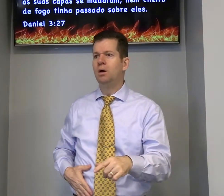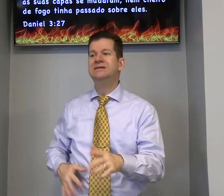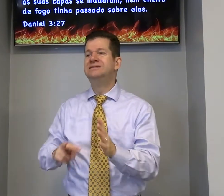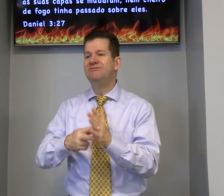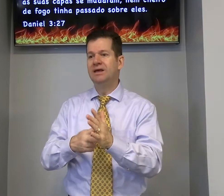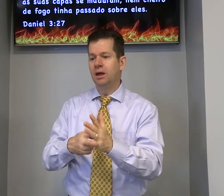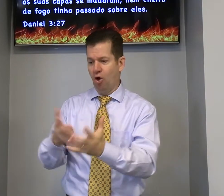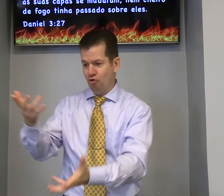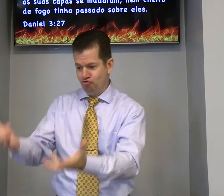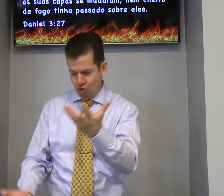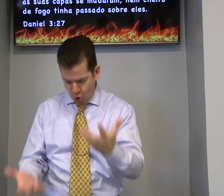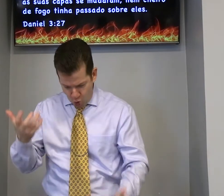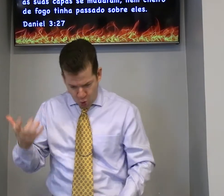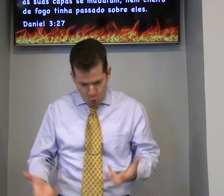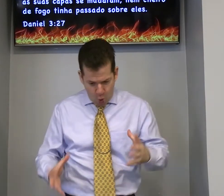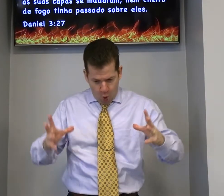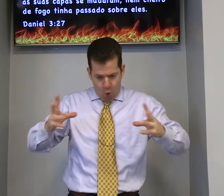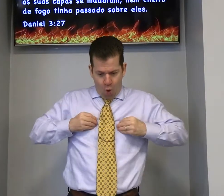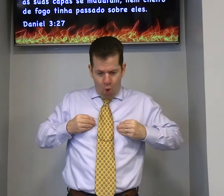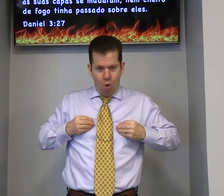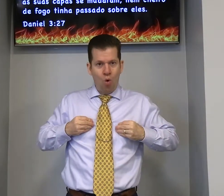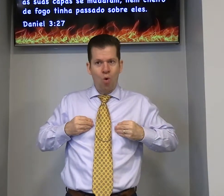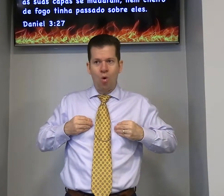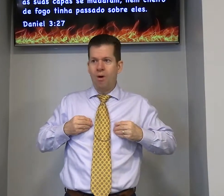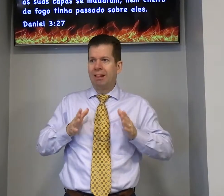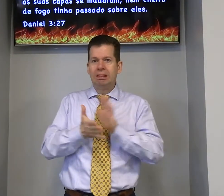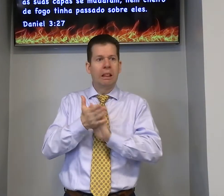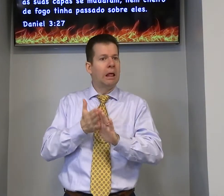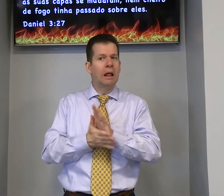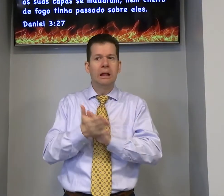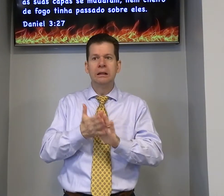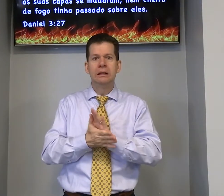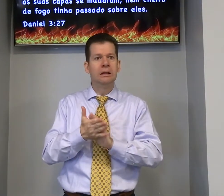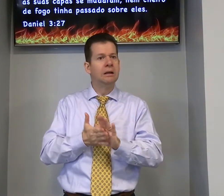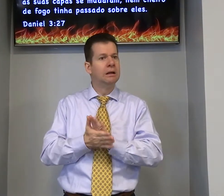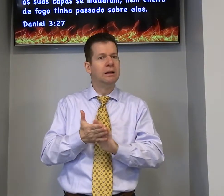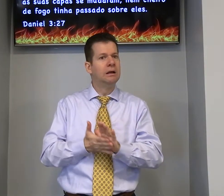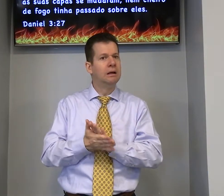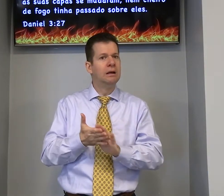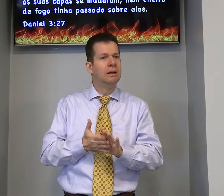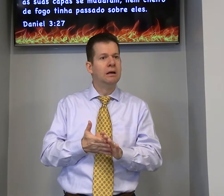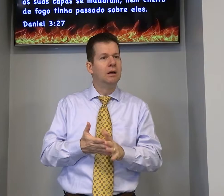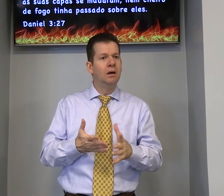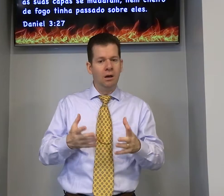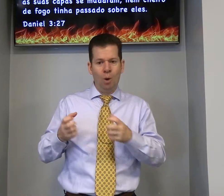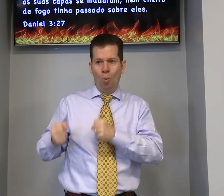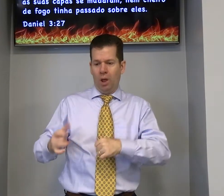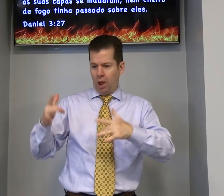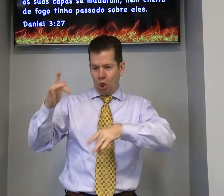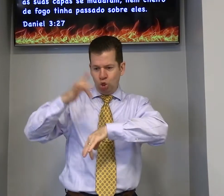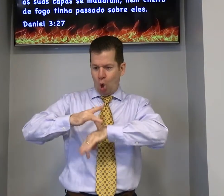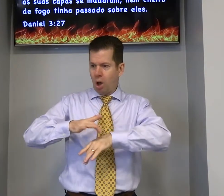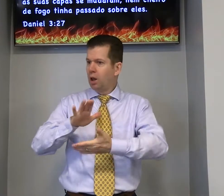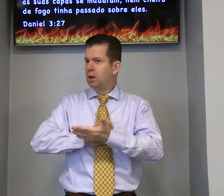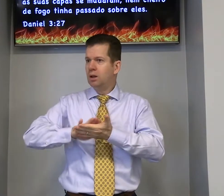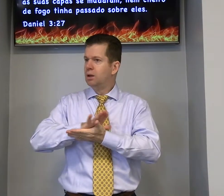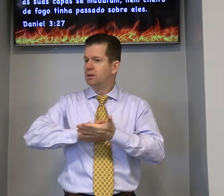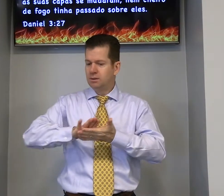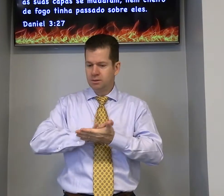o fogo não pegou o corpo não fez nada não